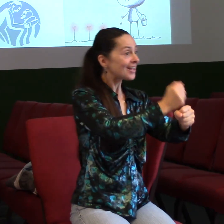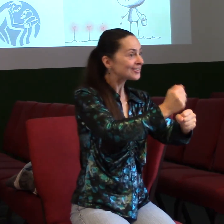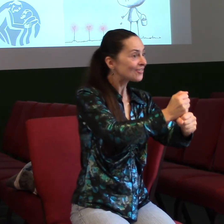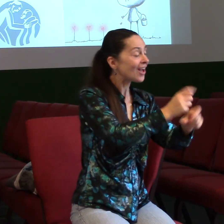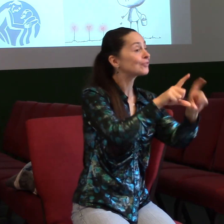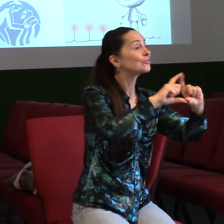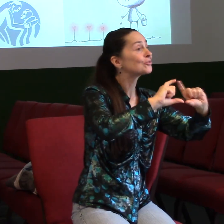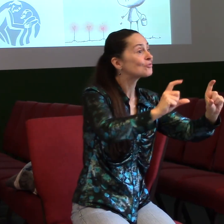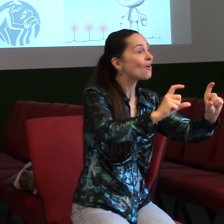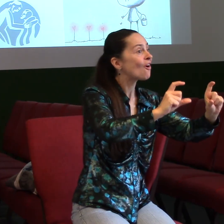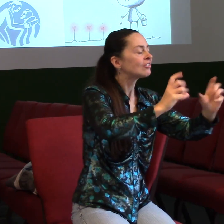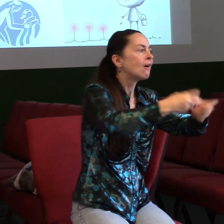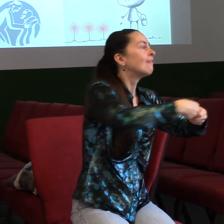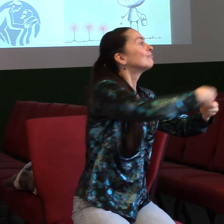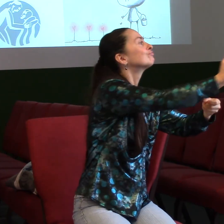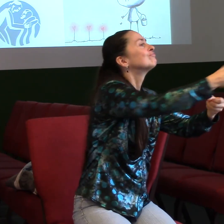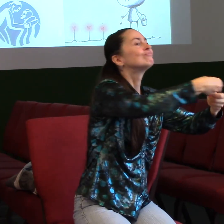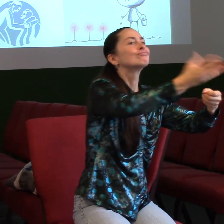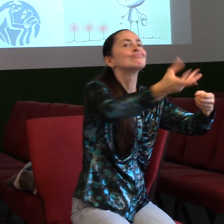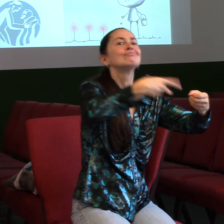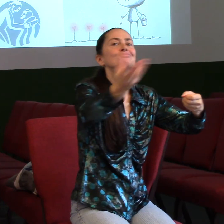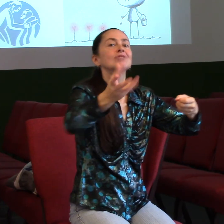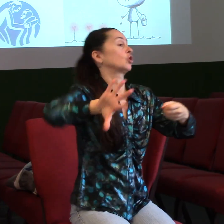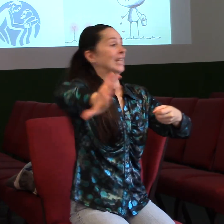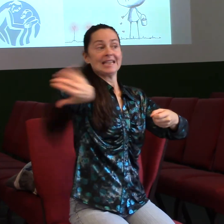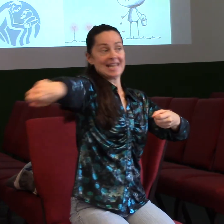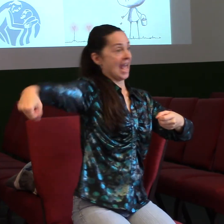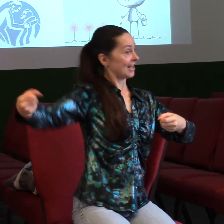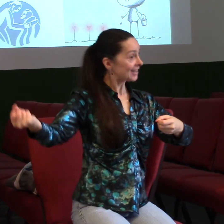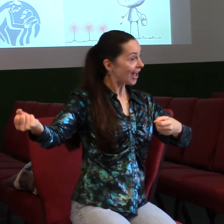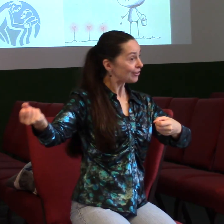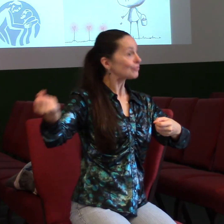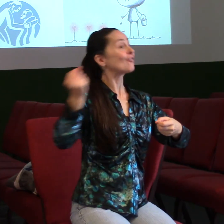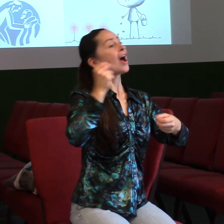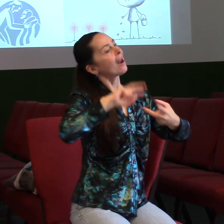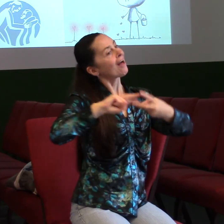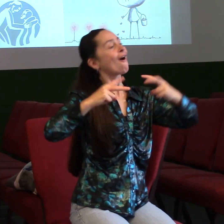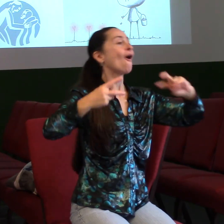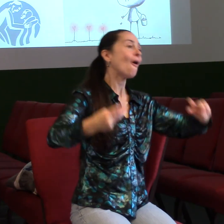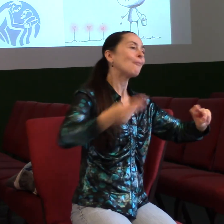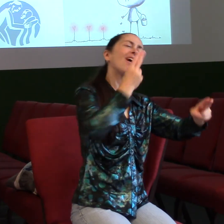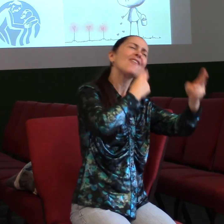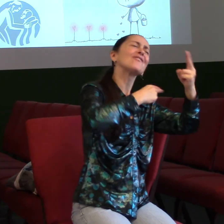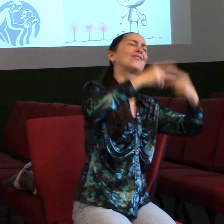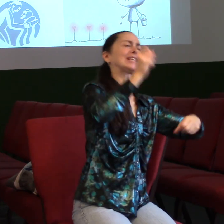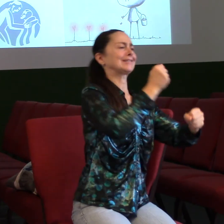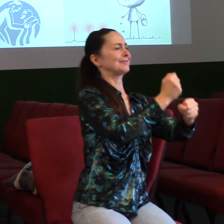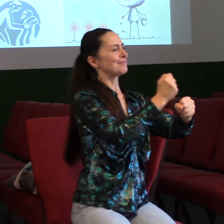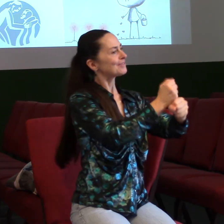dál. Nejenom, že nikomu nic neberu, ale ještě pracuju navíc, aby mohl dávat být požádání pro další. A můžu